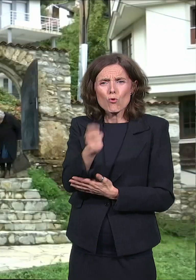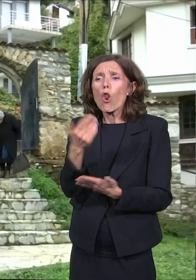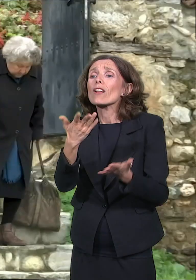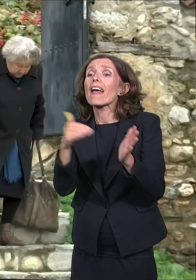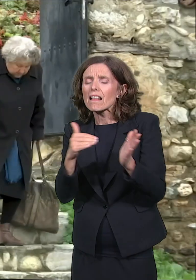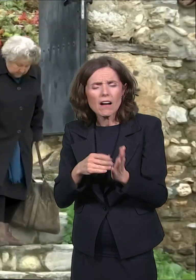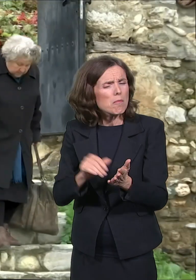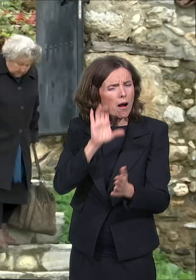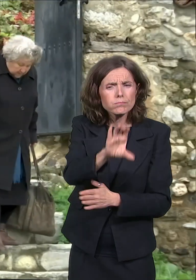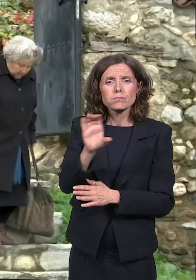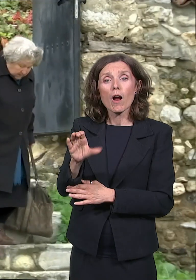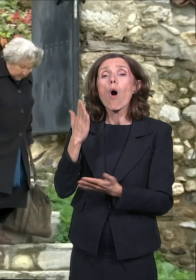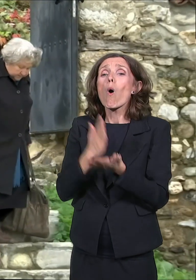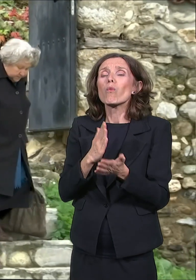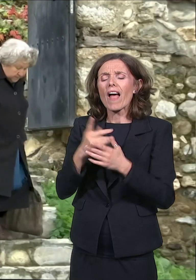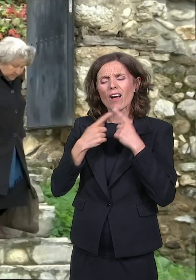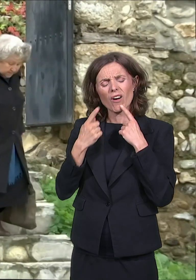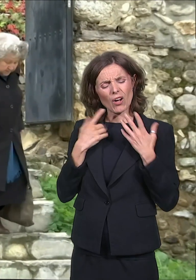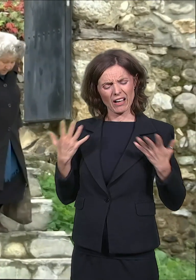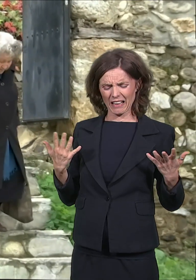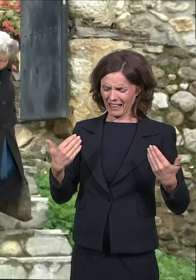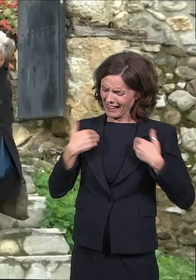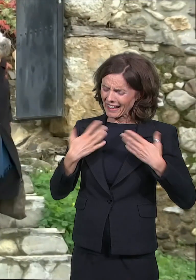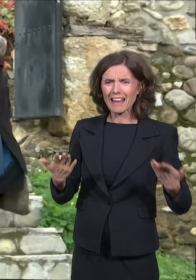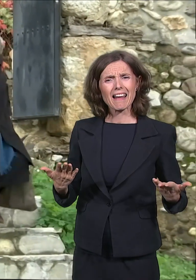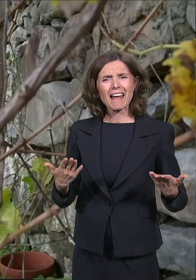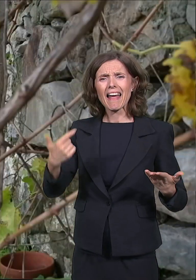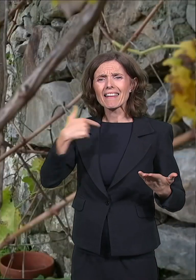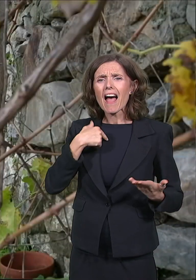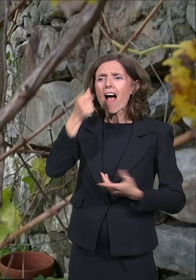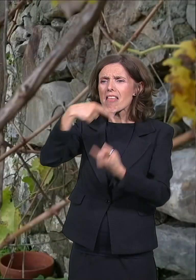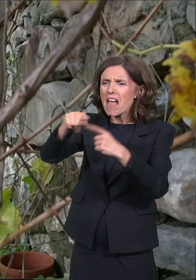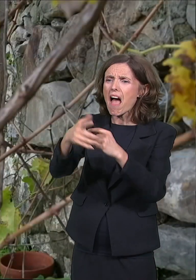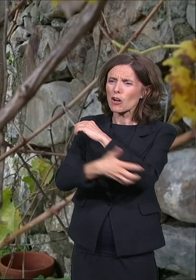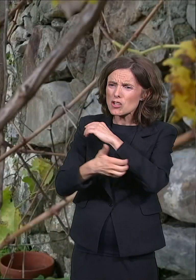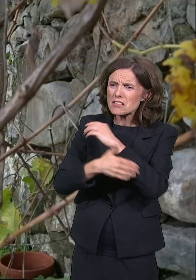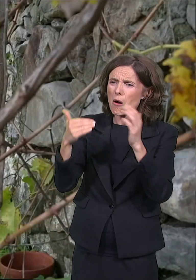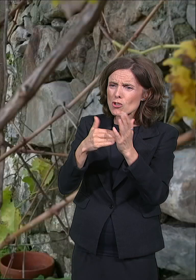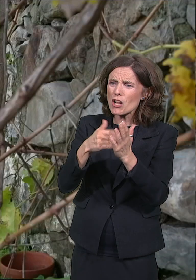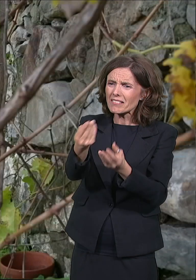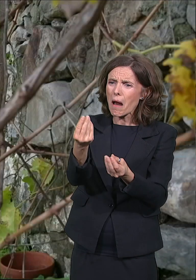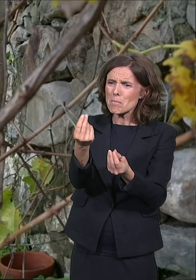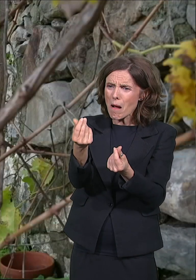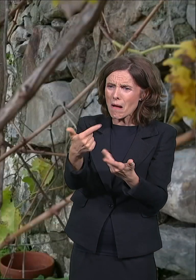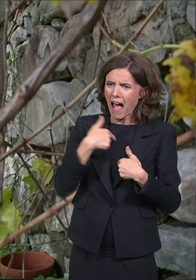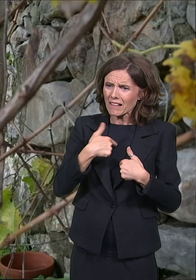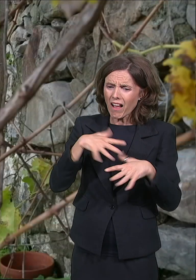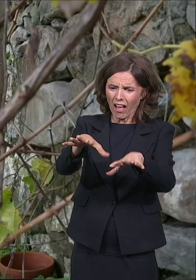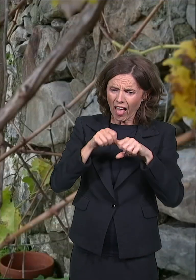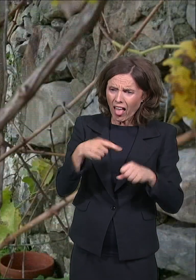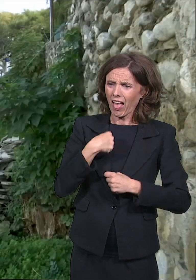svega umeo je da kaže, e, simo, simo, dok li ćeš da živiš i da jedeš sirotinsku nafaku?